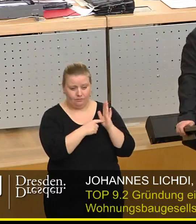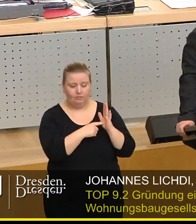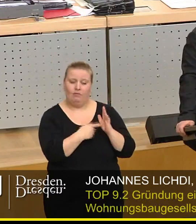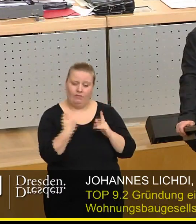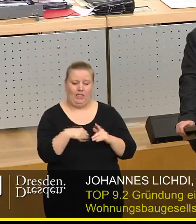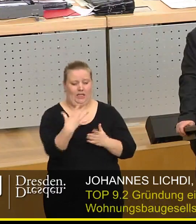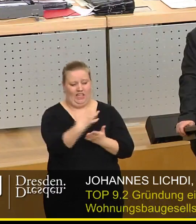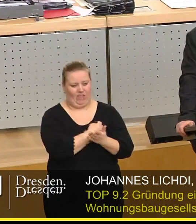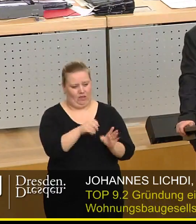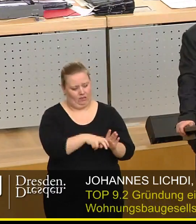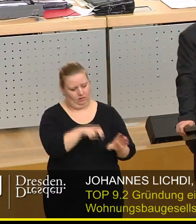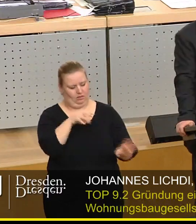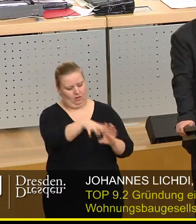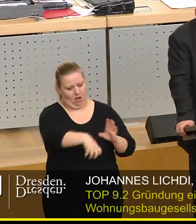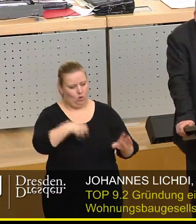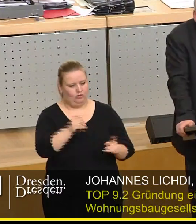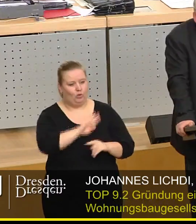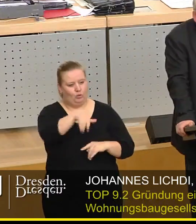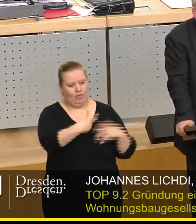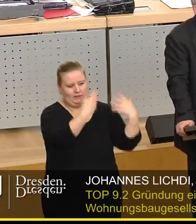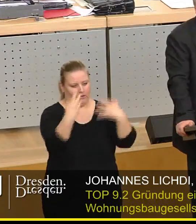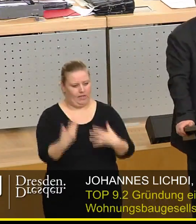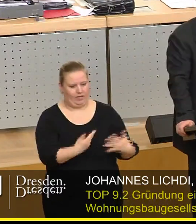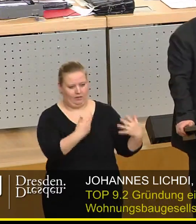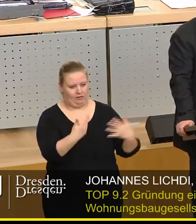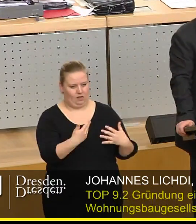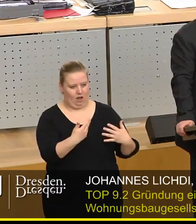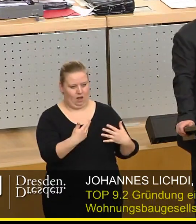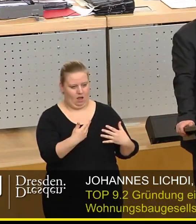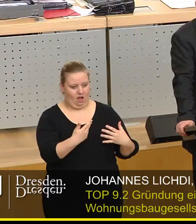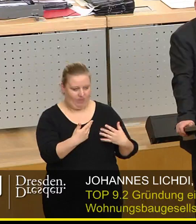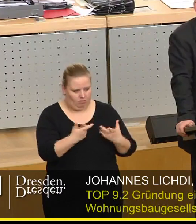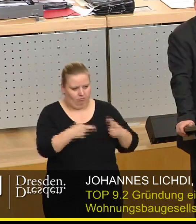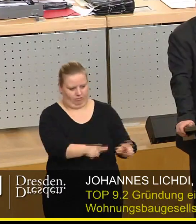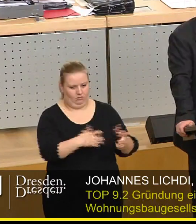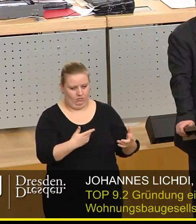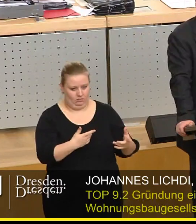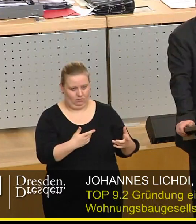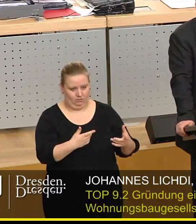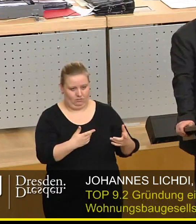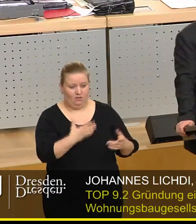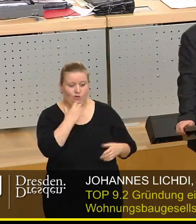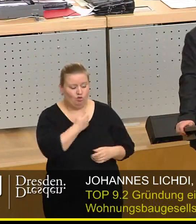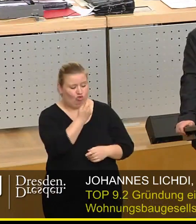wir die Entnahme von Gewinnanteilen für die Dauer von zehn Jahren Abgründung ausschließen. Wir